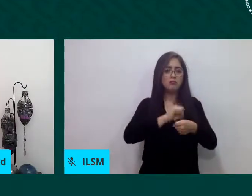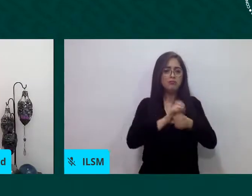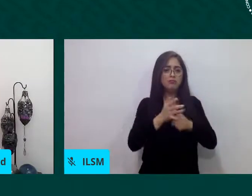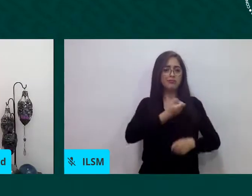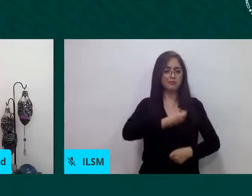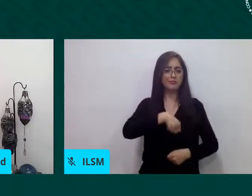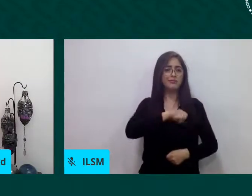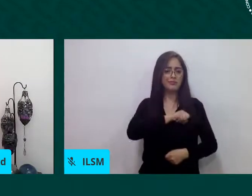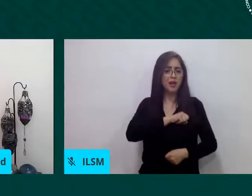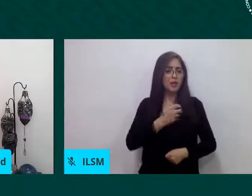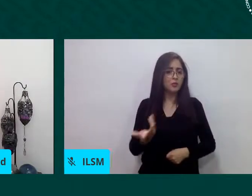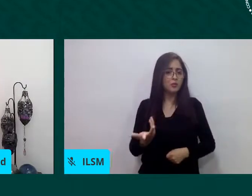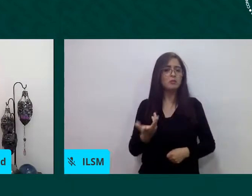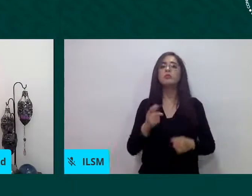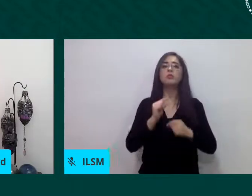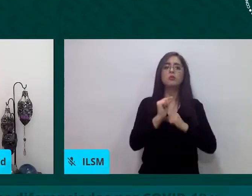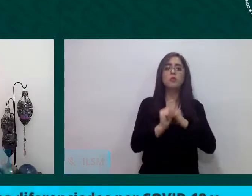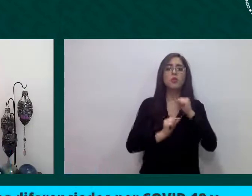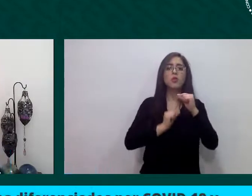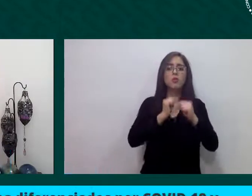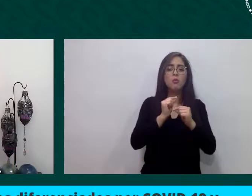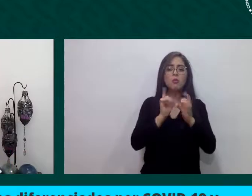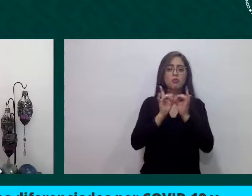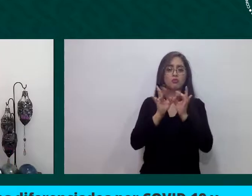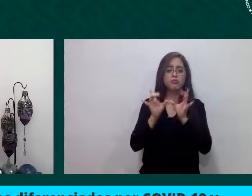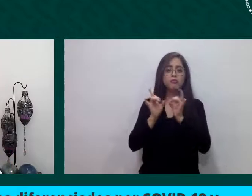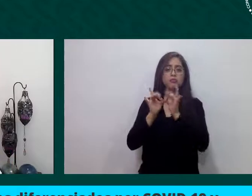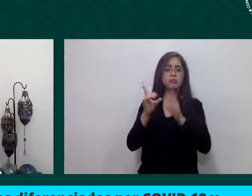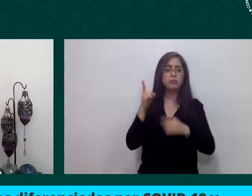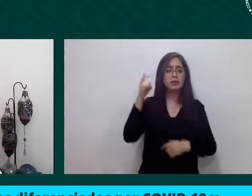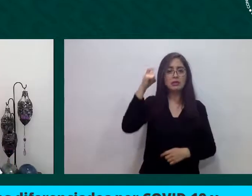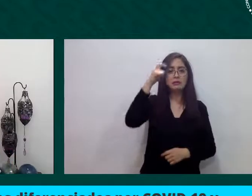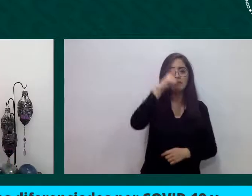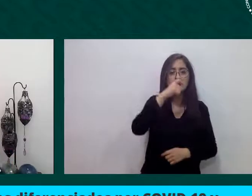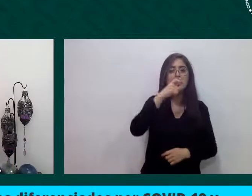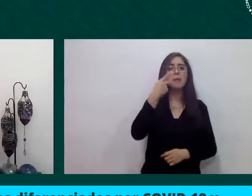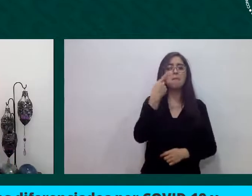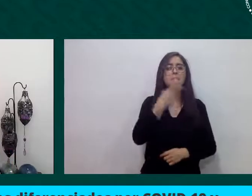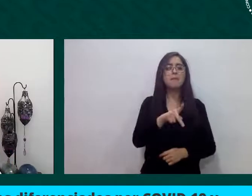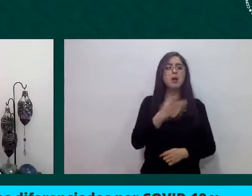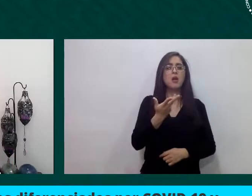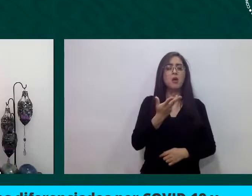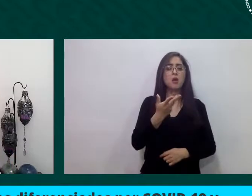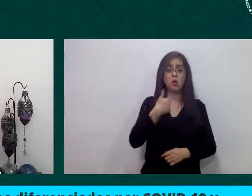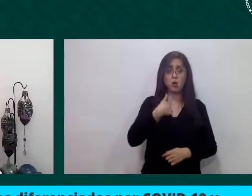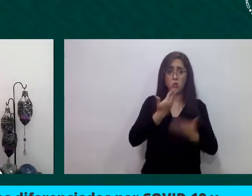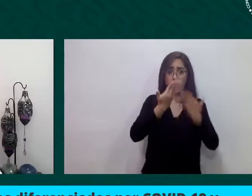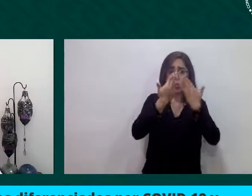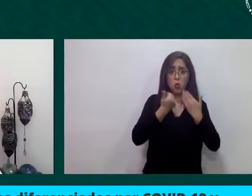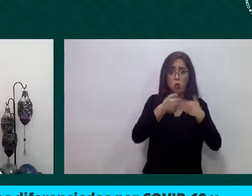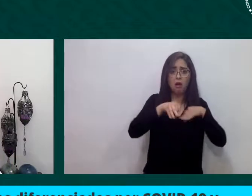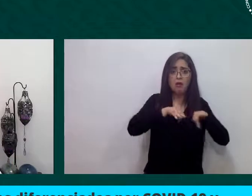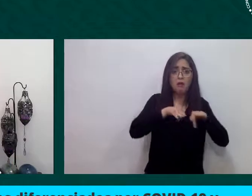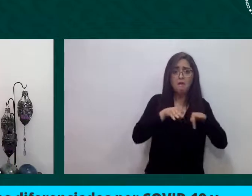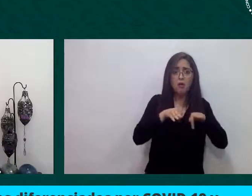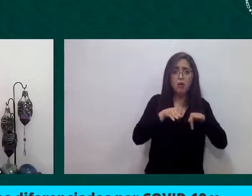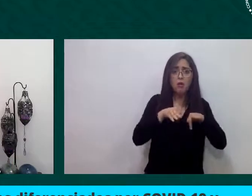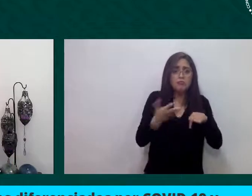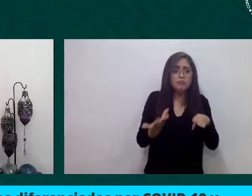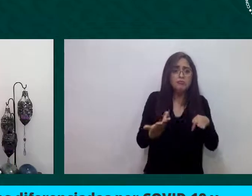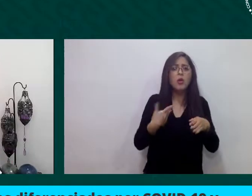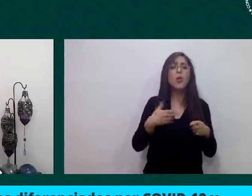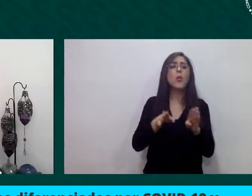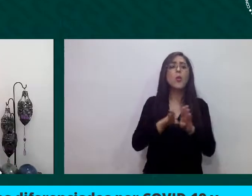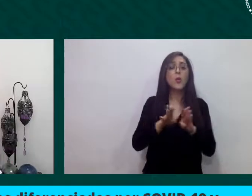complicar demasiado en un tema de, si no tengo trabajo, pues tampoco tengo para pagar la alimentación, para